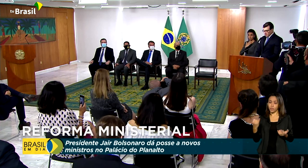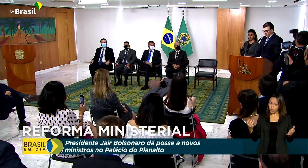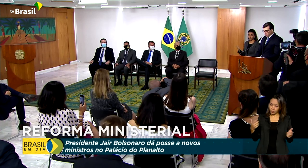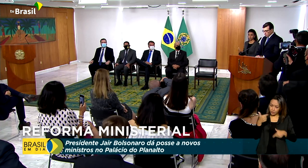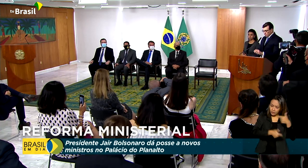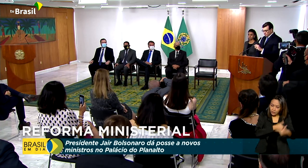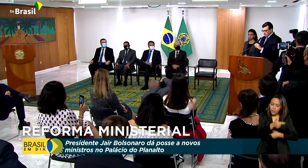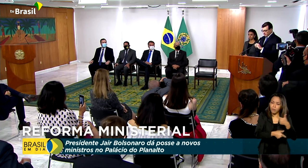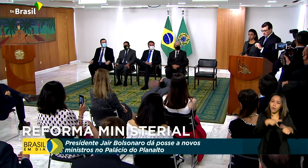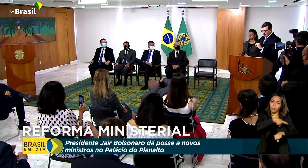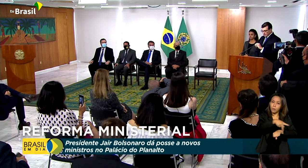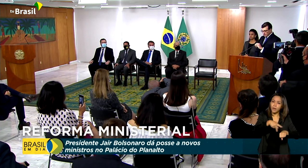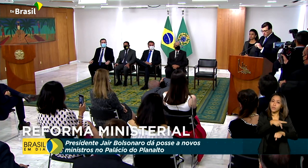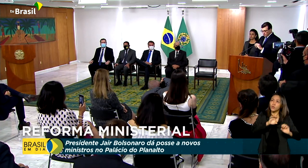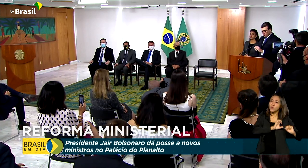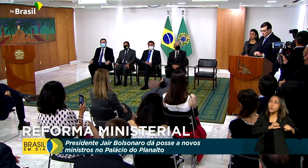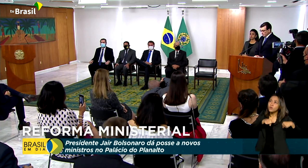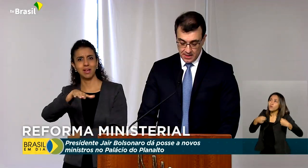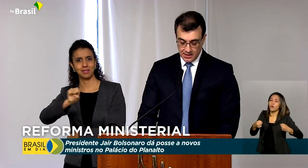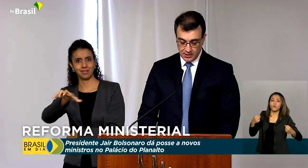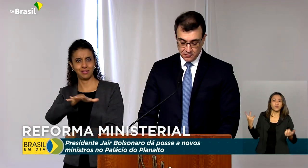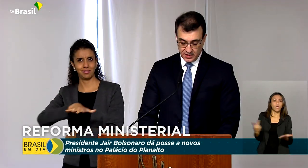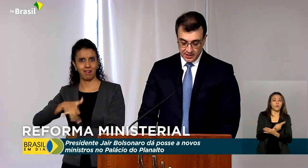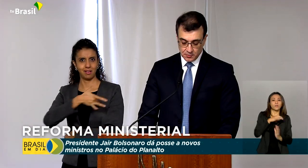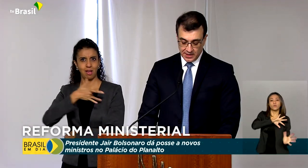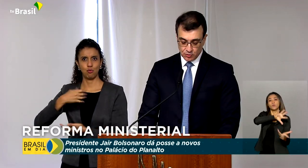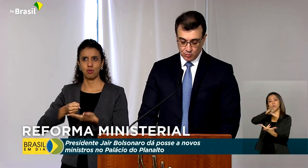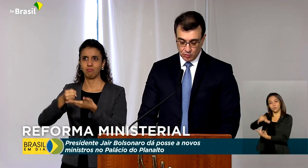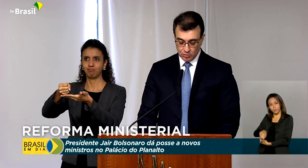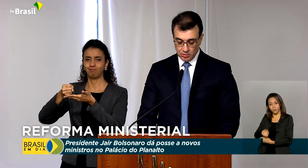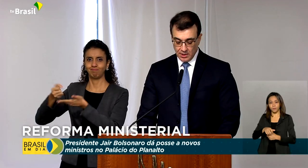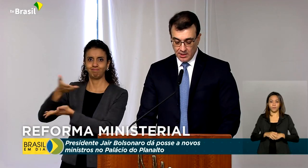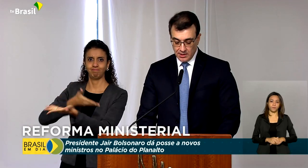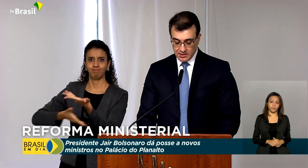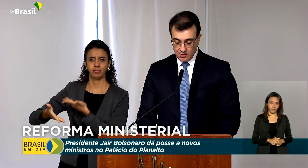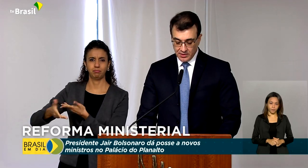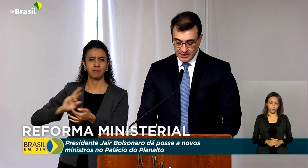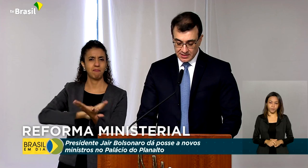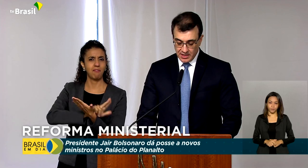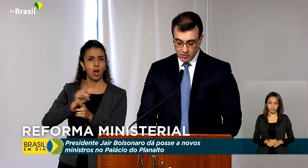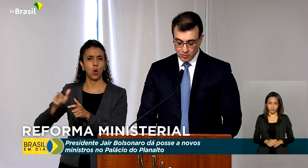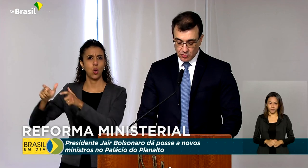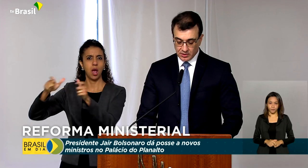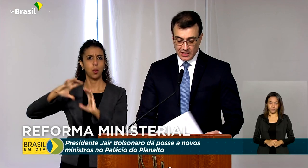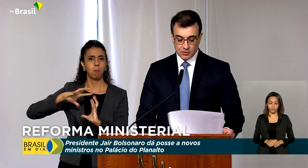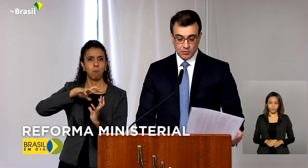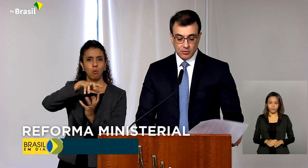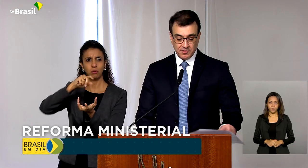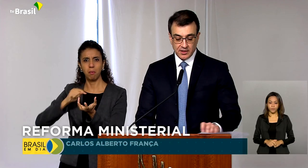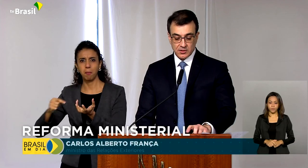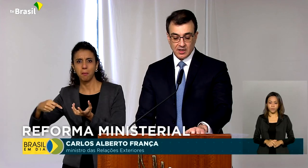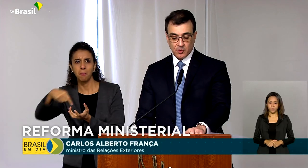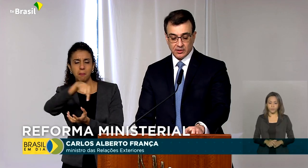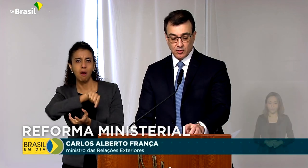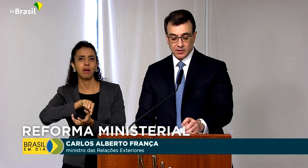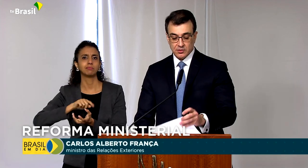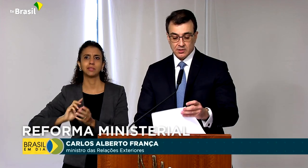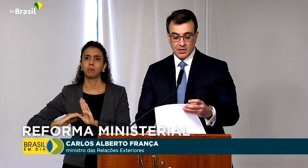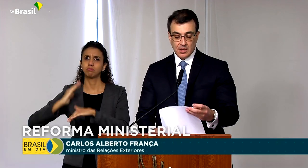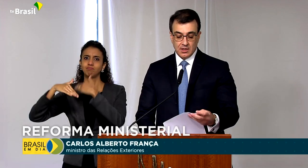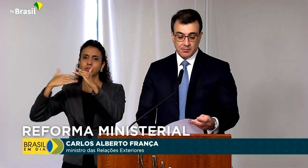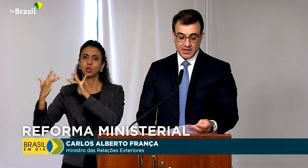junto aos esforços mundiais de combate à pandemia. Em diferentes partes do mundo, serão crescentes os contatos com governos e